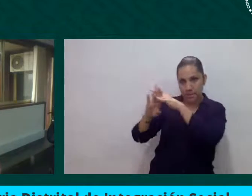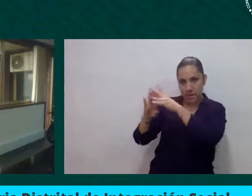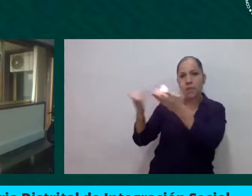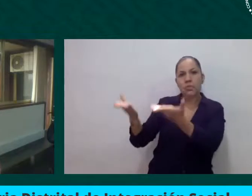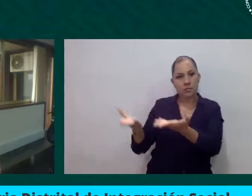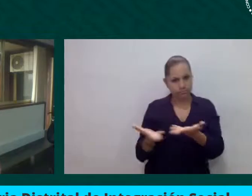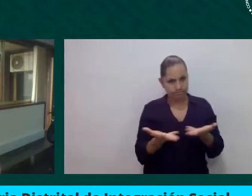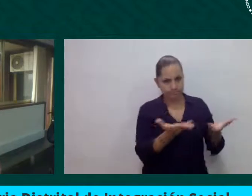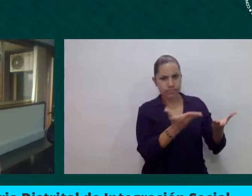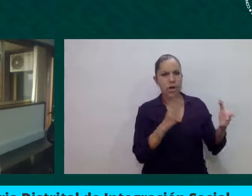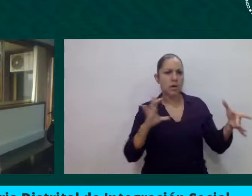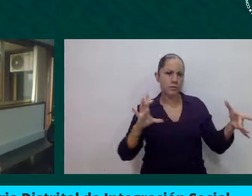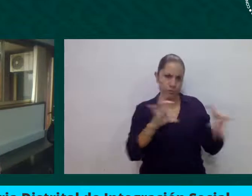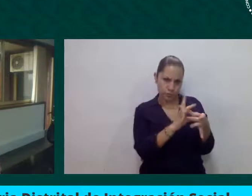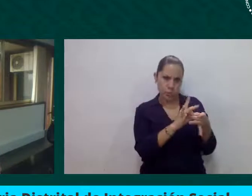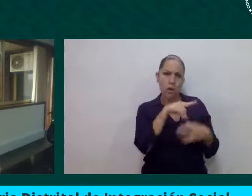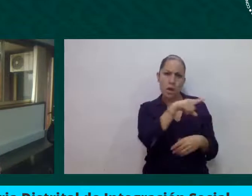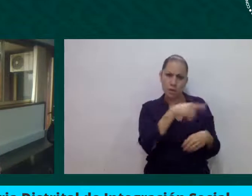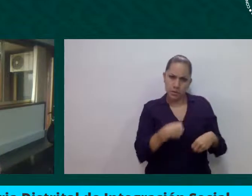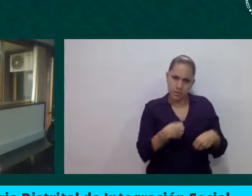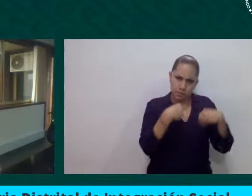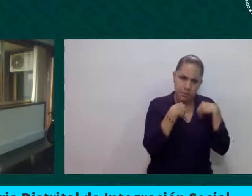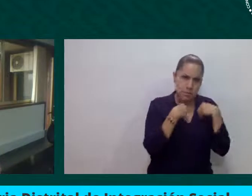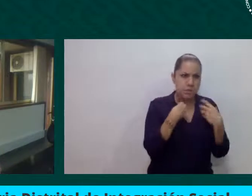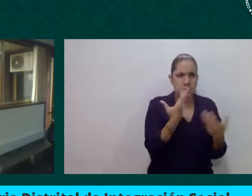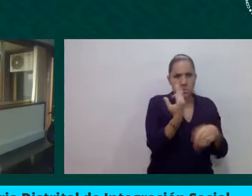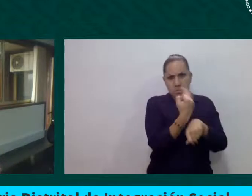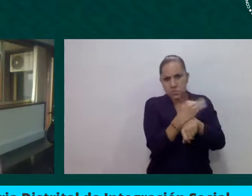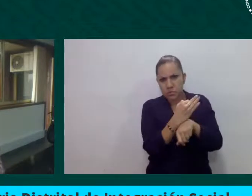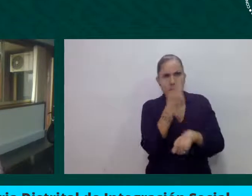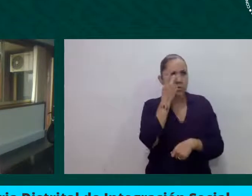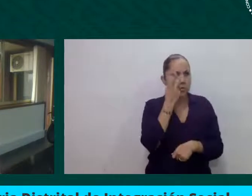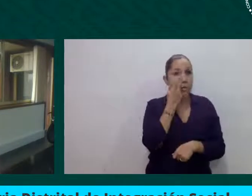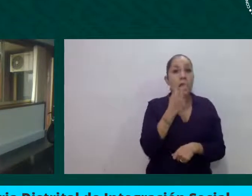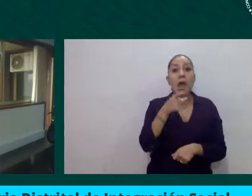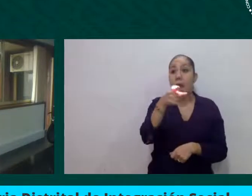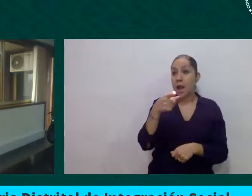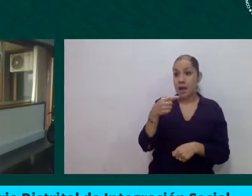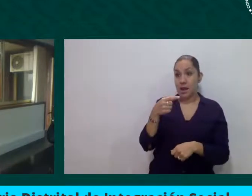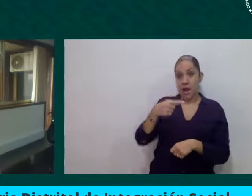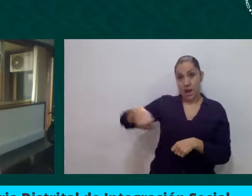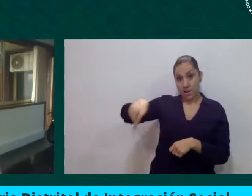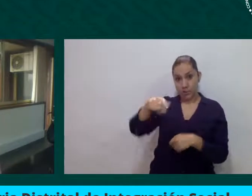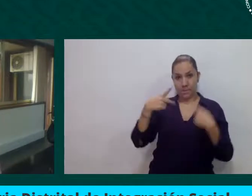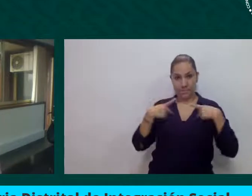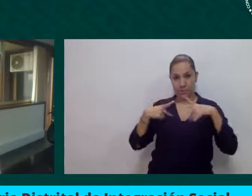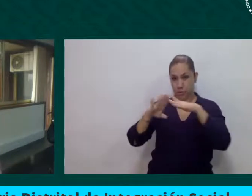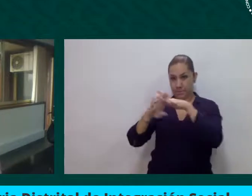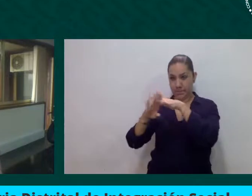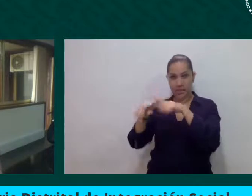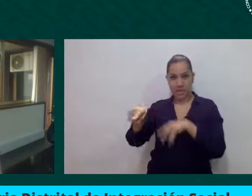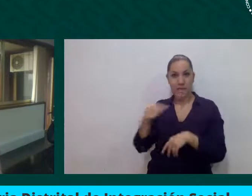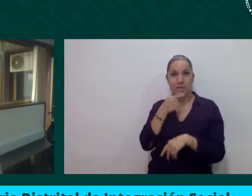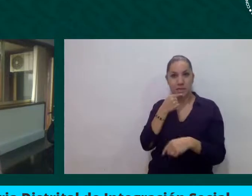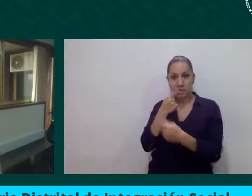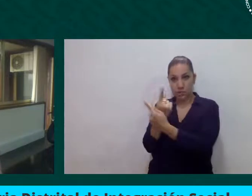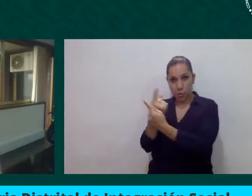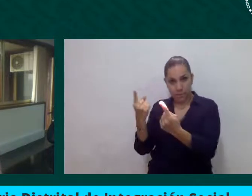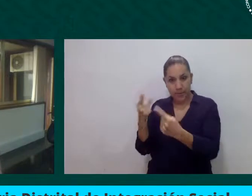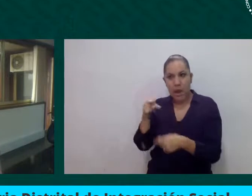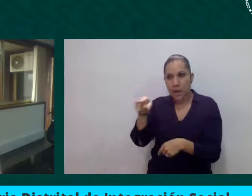para los niños y niñas de la población migrante que no tienen y que nunca han dejado de funcionar en esta pandemia, en donde hemos brindado